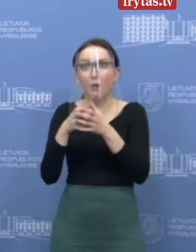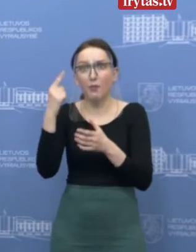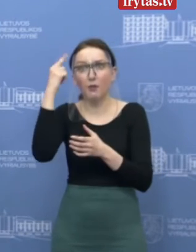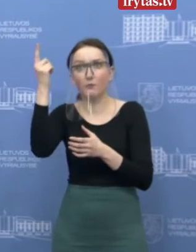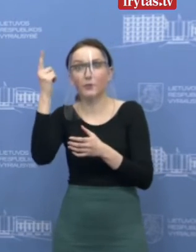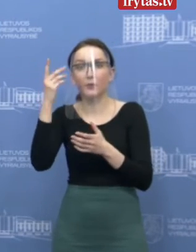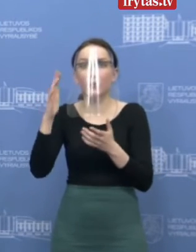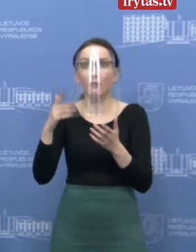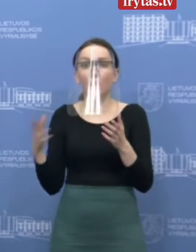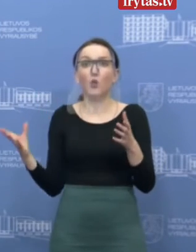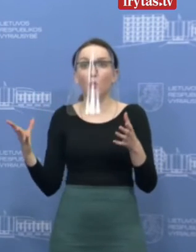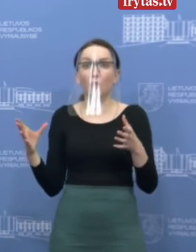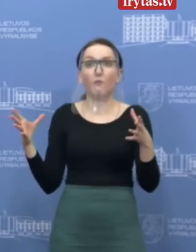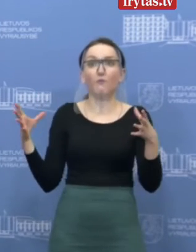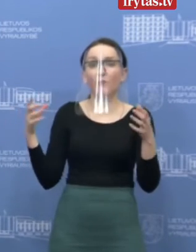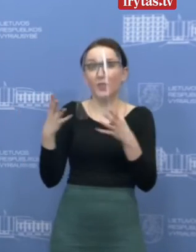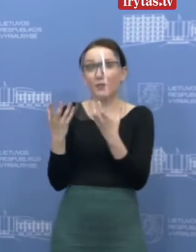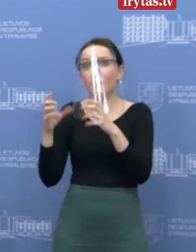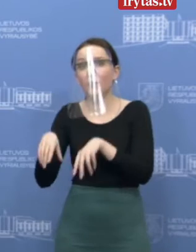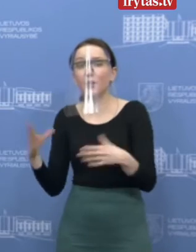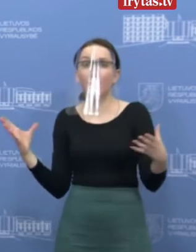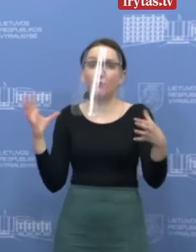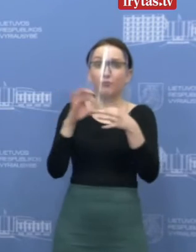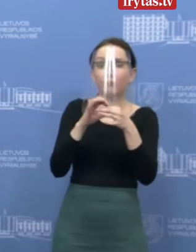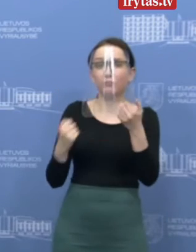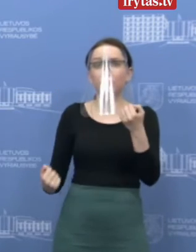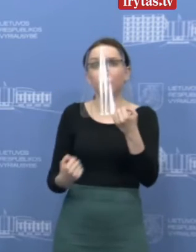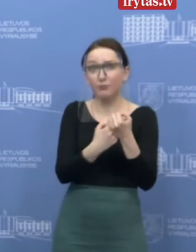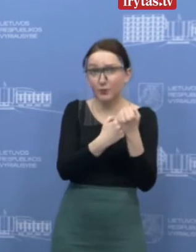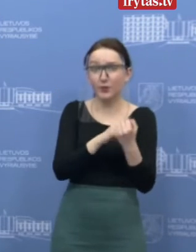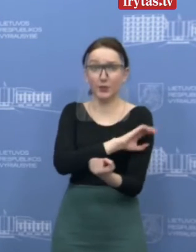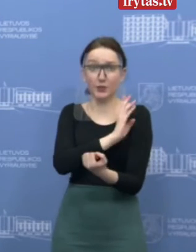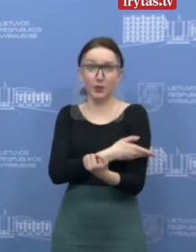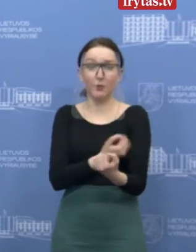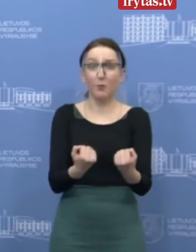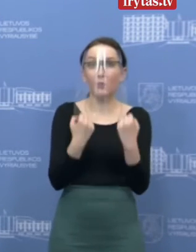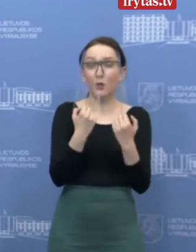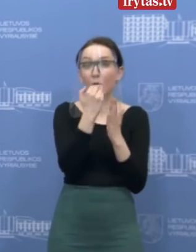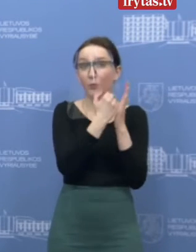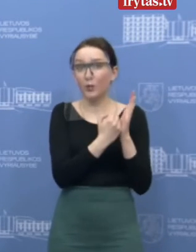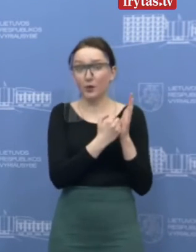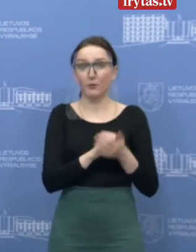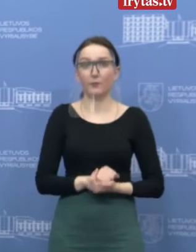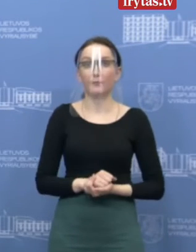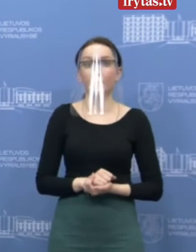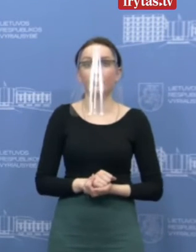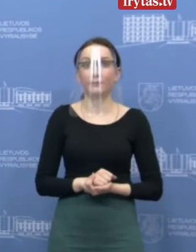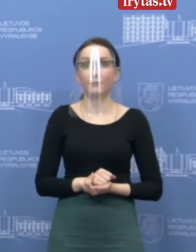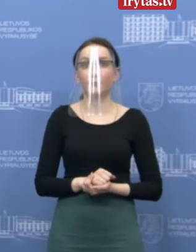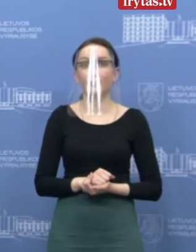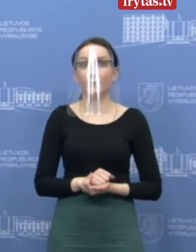Prieš tos idėjas prisijungė Vilniaus savivaldybė, kuri labai labai stipriai palaiko šitą programėlę. Tai